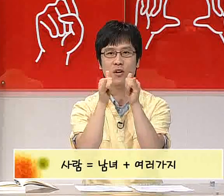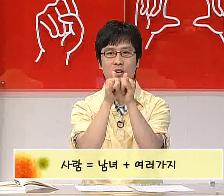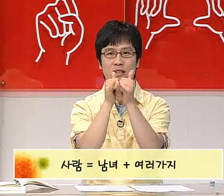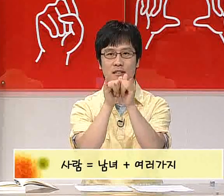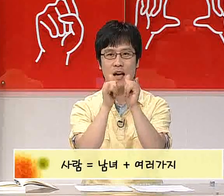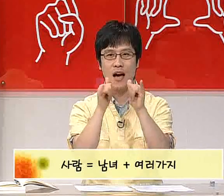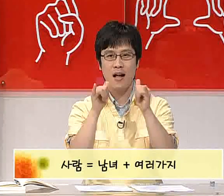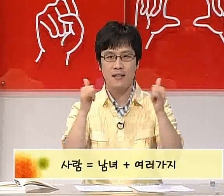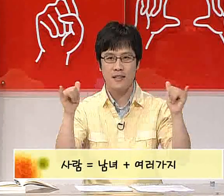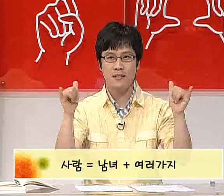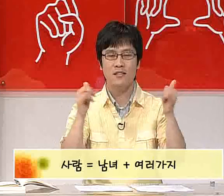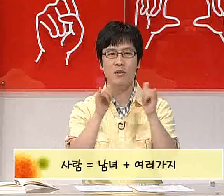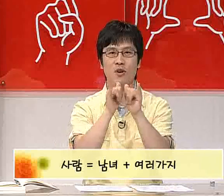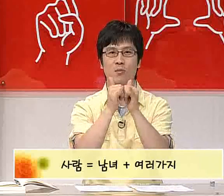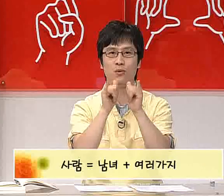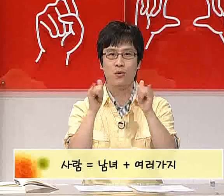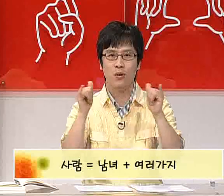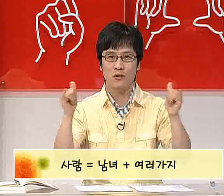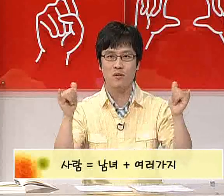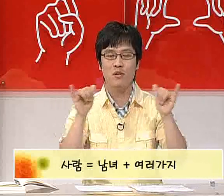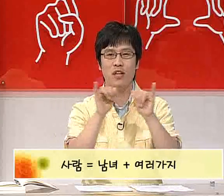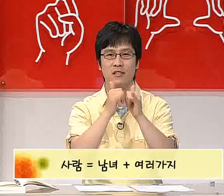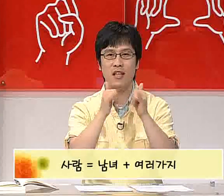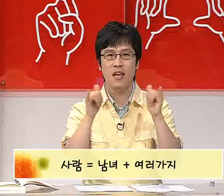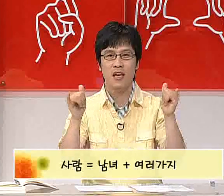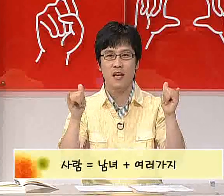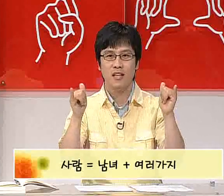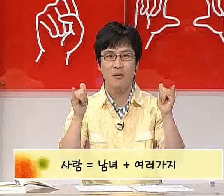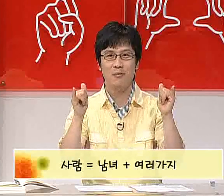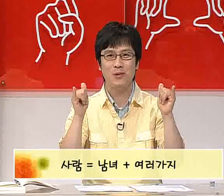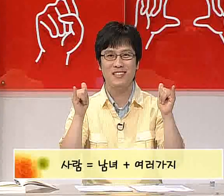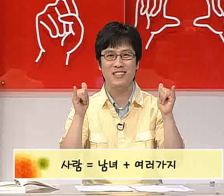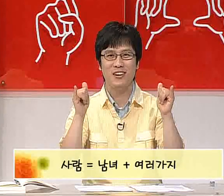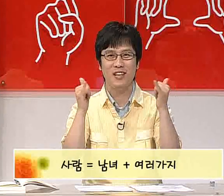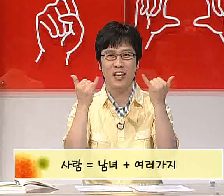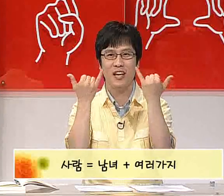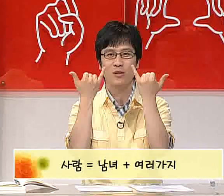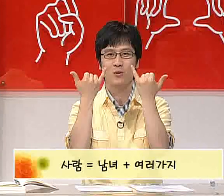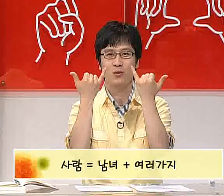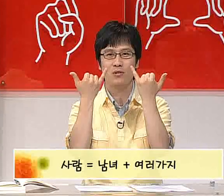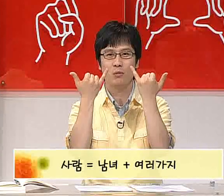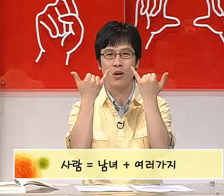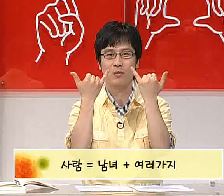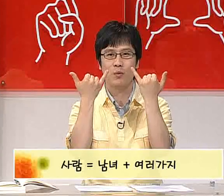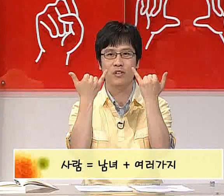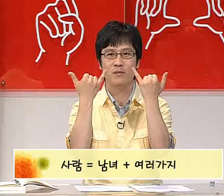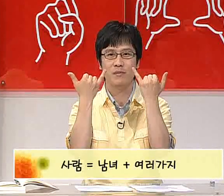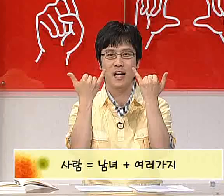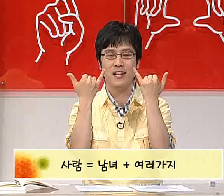살짝 흔들면서 옆으로 가주시면 되는데 잘 안보이시죠? 네, 손 모양을 보면 이렇습니다.